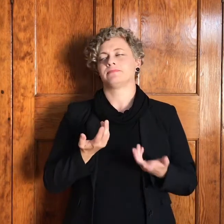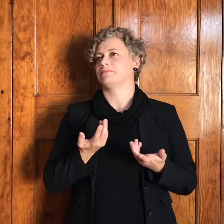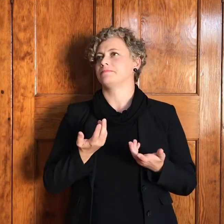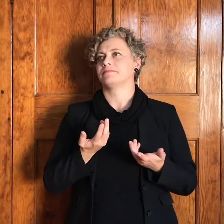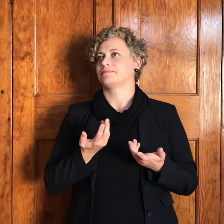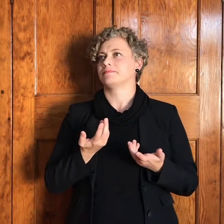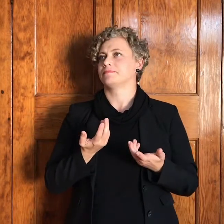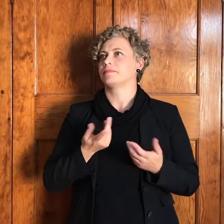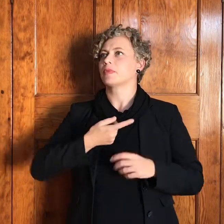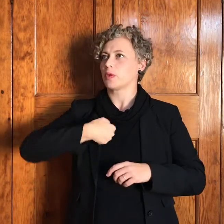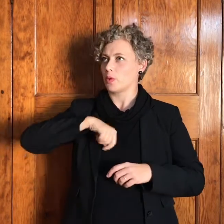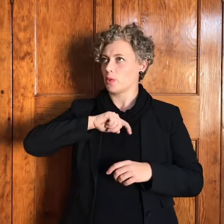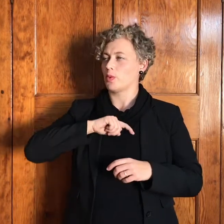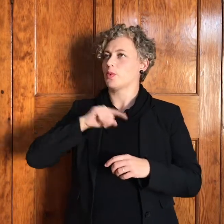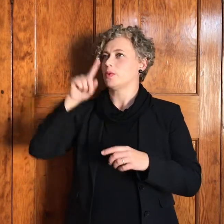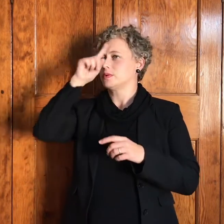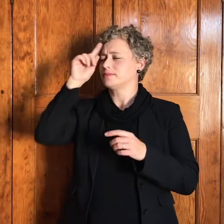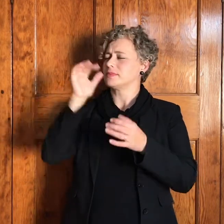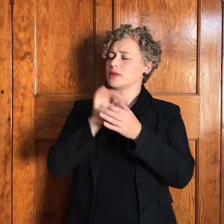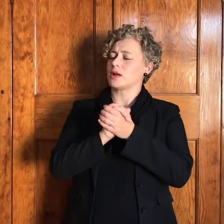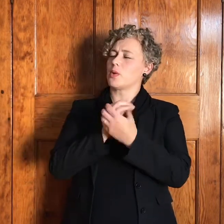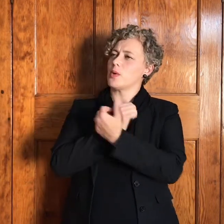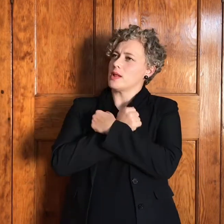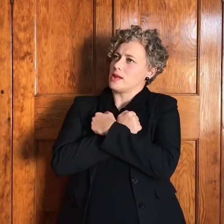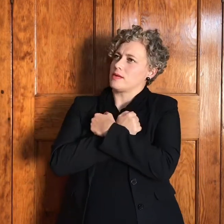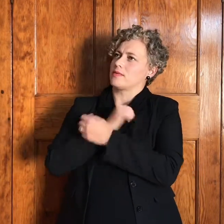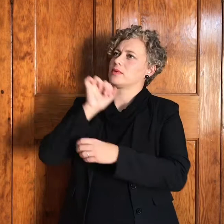op die trouwe liefde verlaat Amen